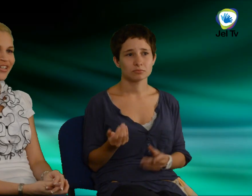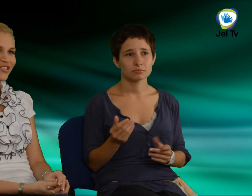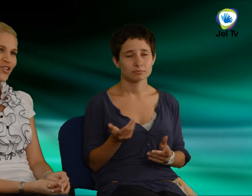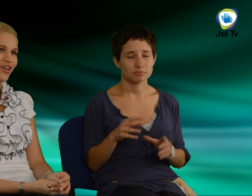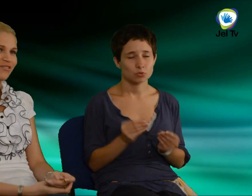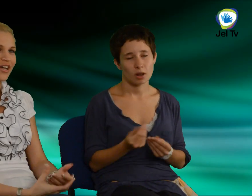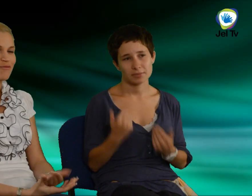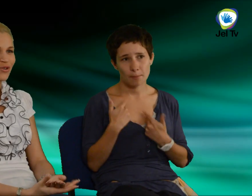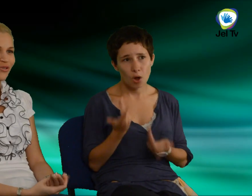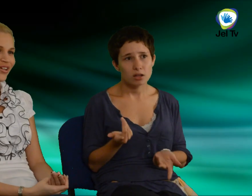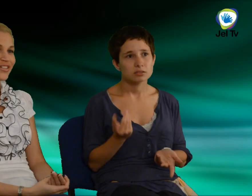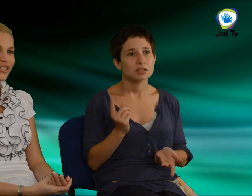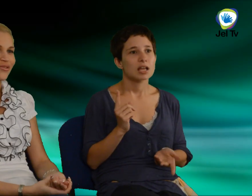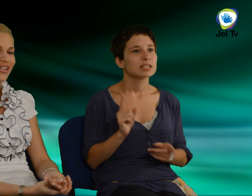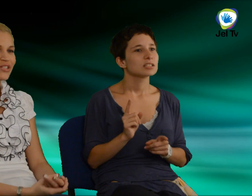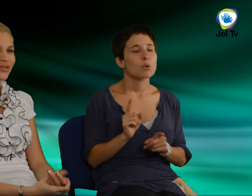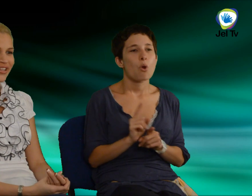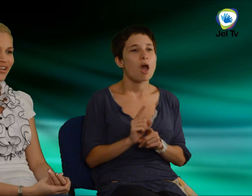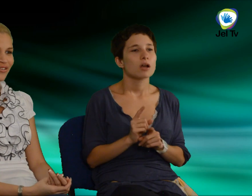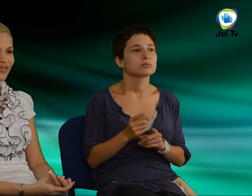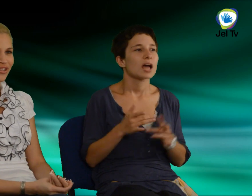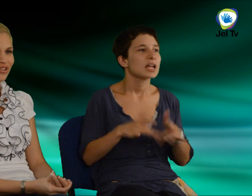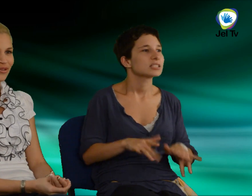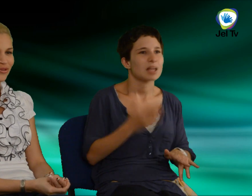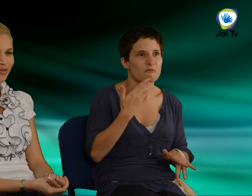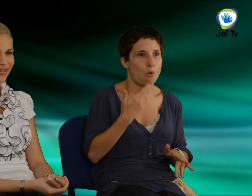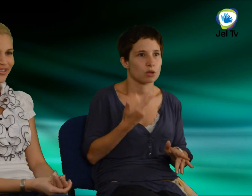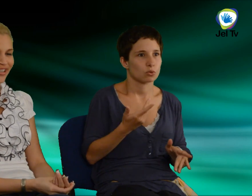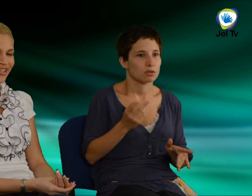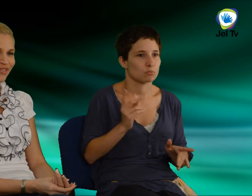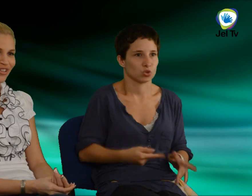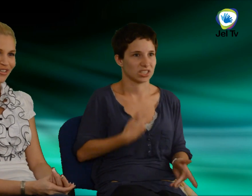csak nem volt olyan szituáció, hogy kellett volna tanulni a magyar jelnyelvet.